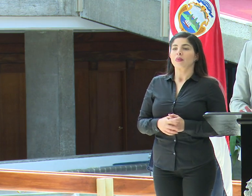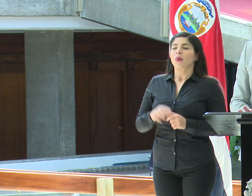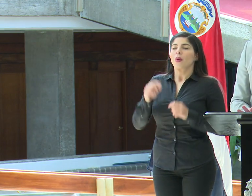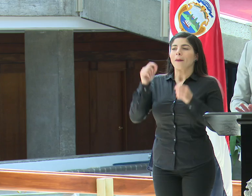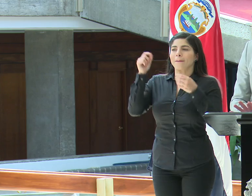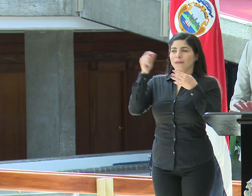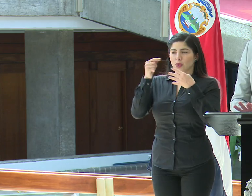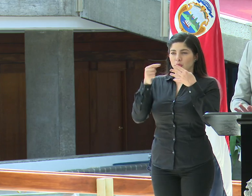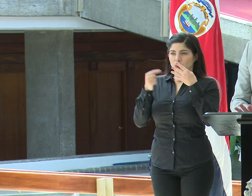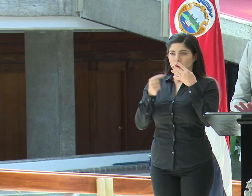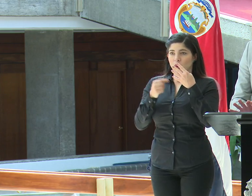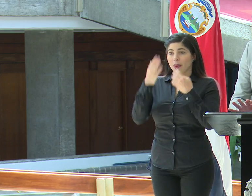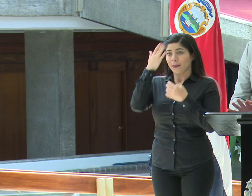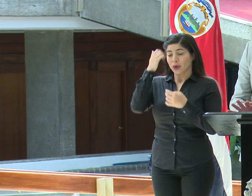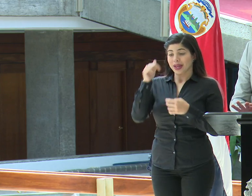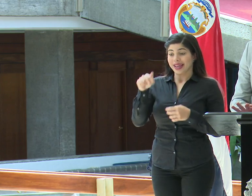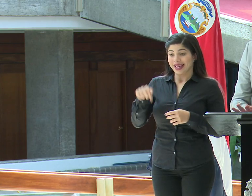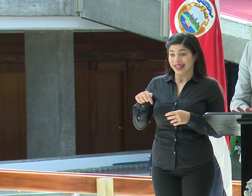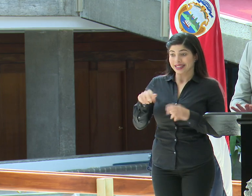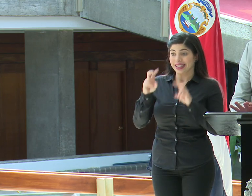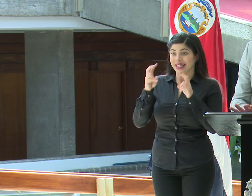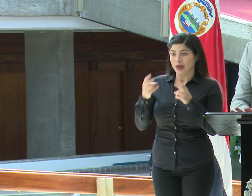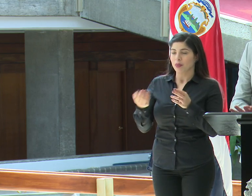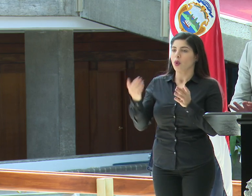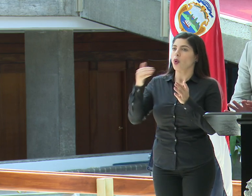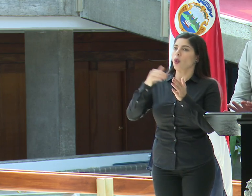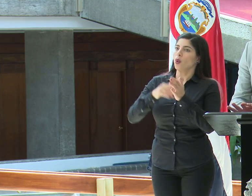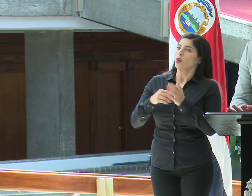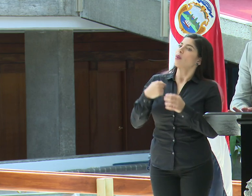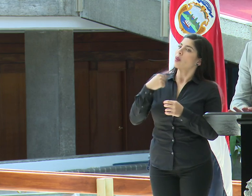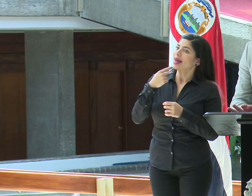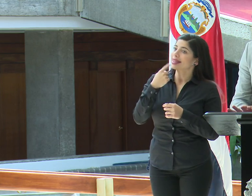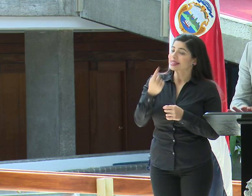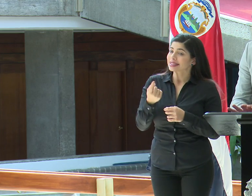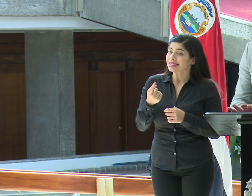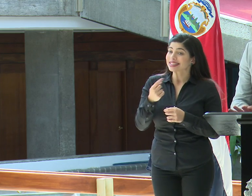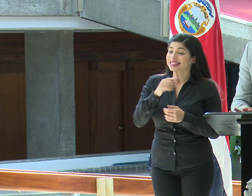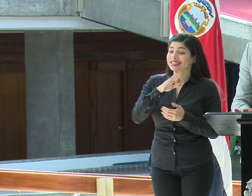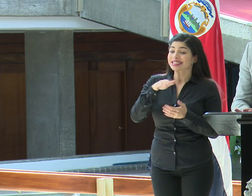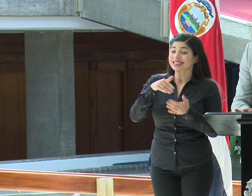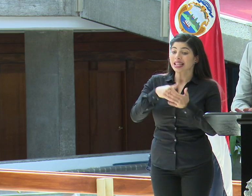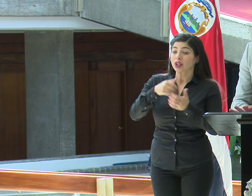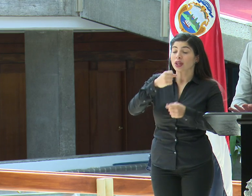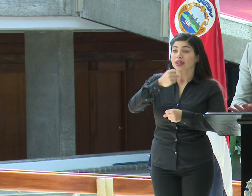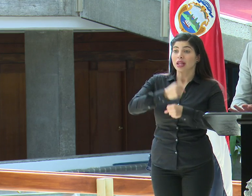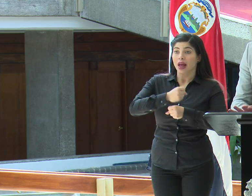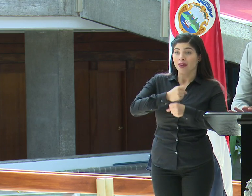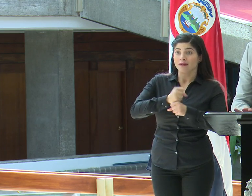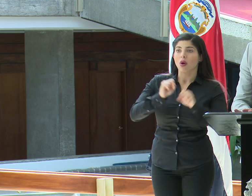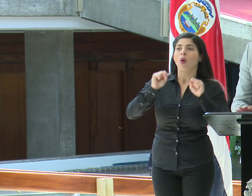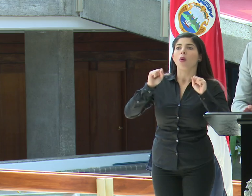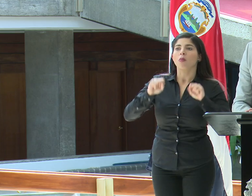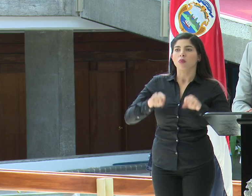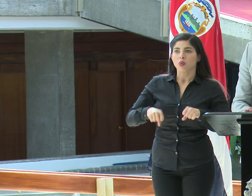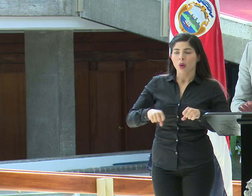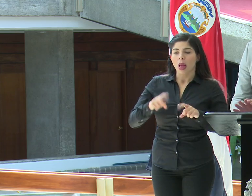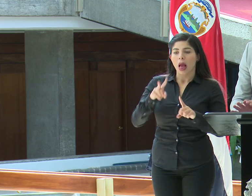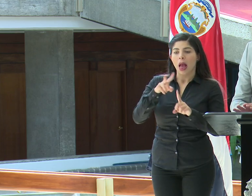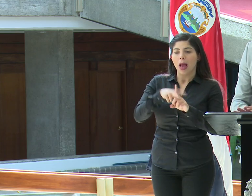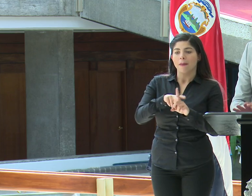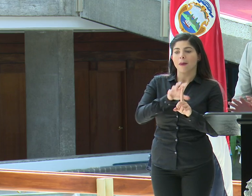punto por punto, porque en esto vuelvo a decir, los centros de trabajo pueden tomar medidas